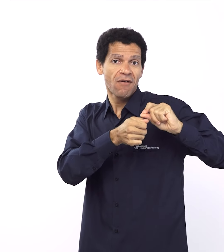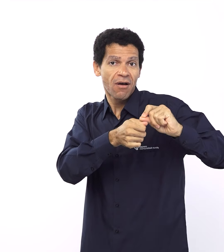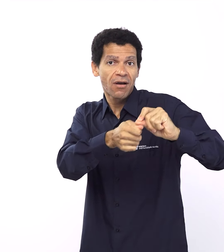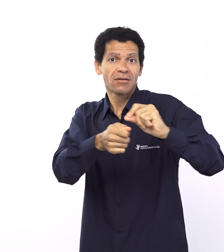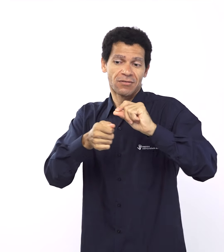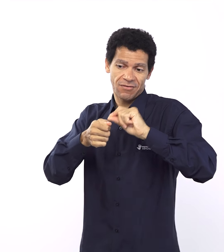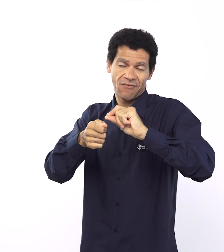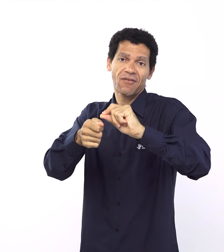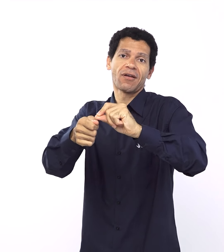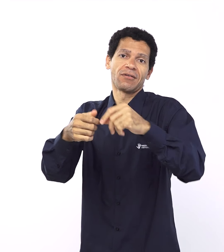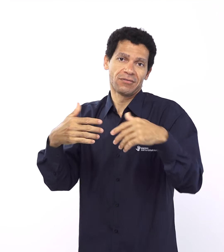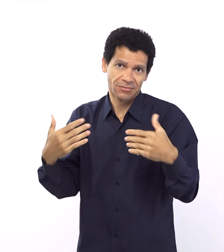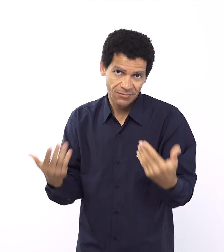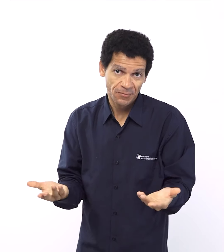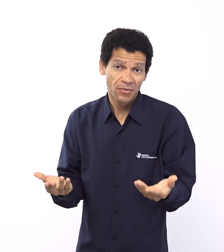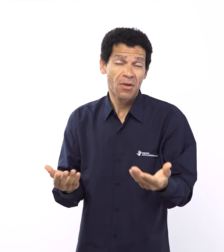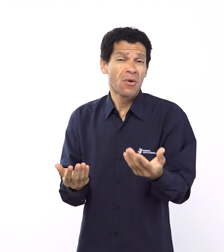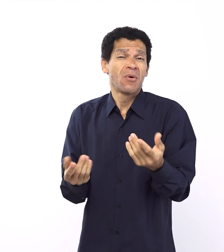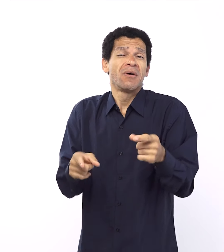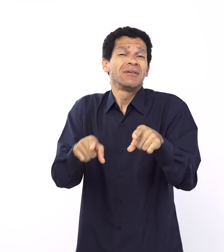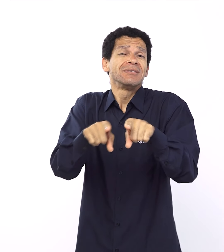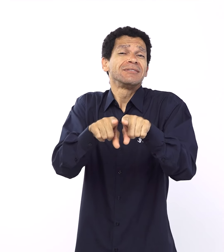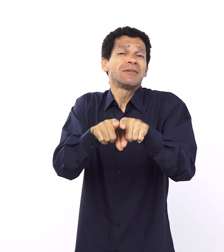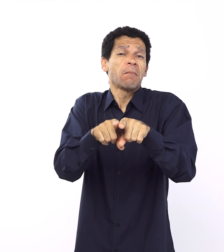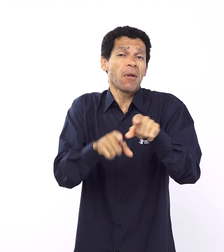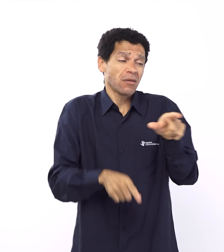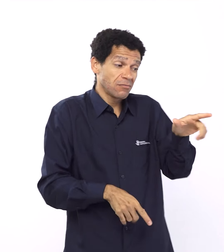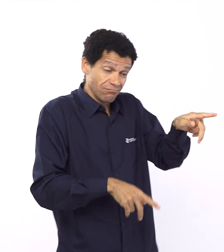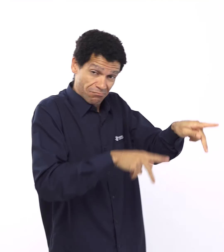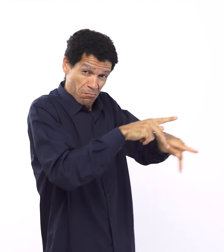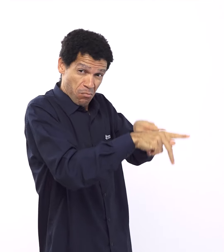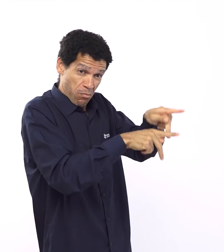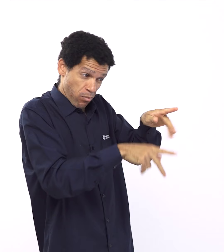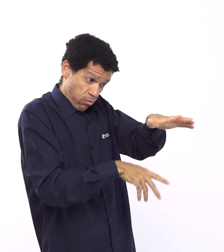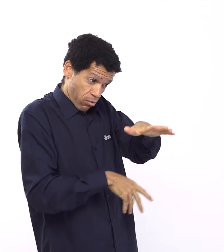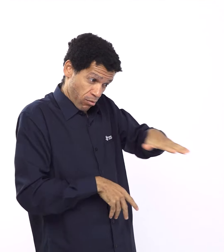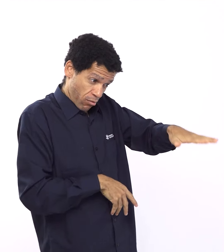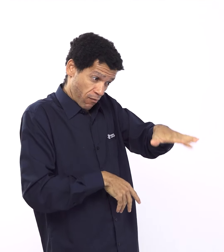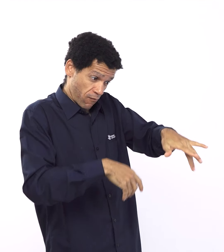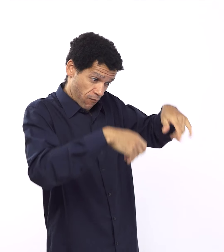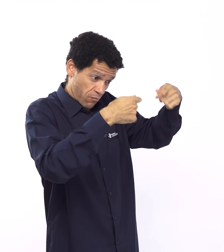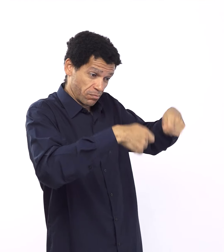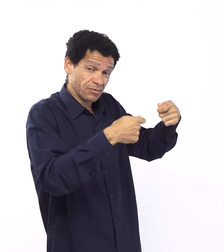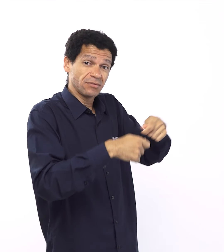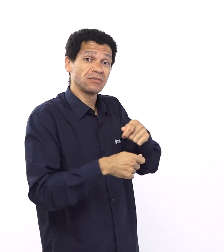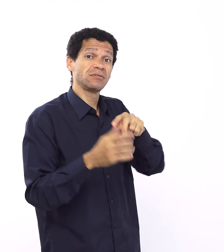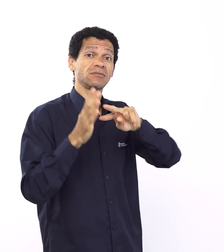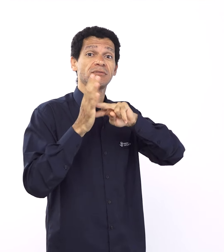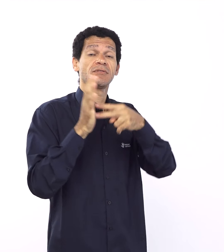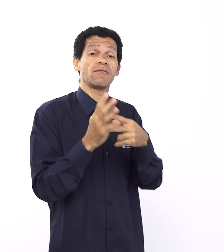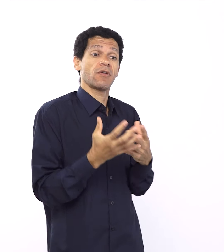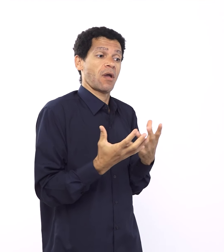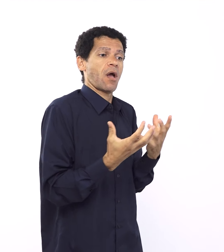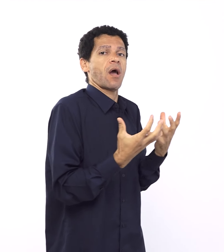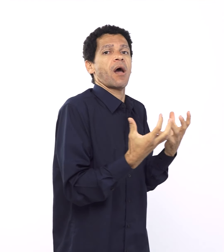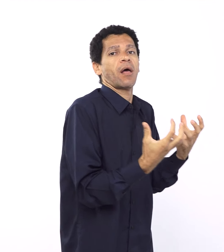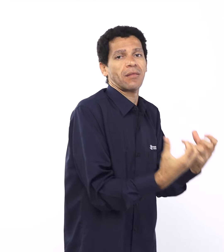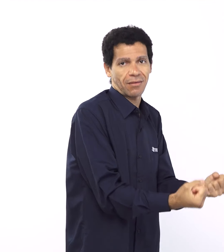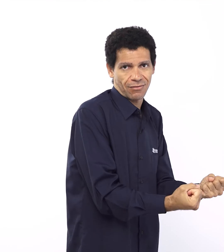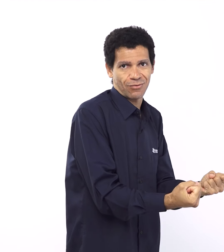tinha naquele momento que concordar, dar o seu aceite àquela ideia. Depois daquilo tinha uma espécie de uma devoção